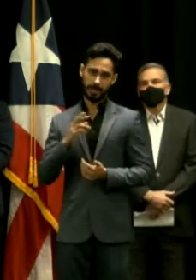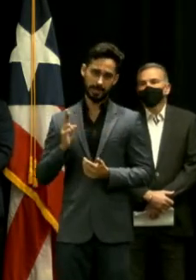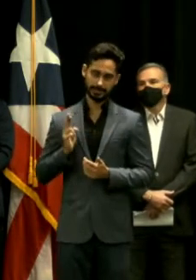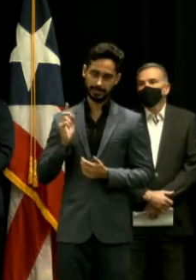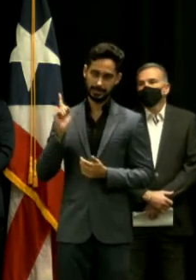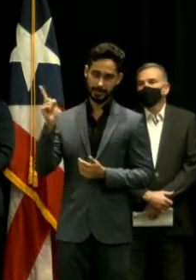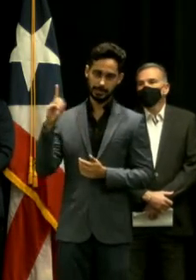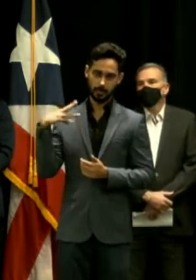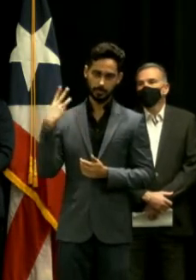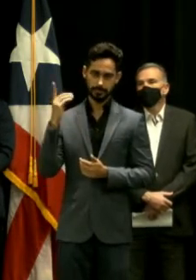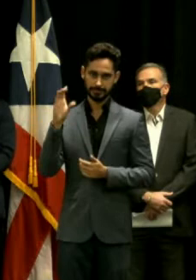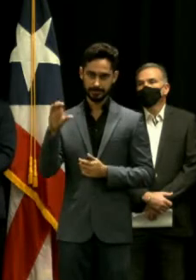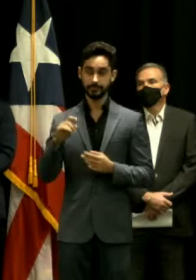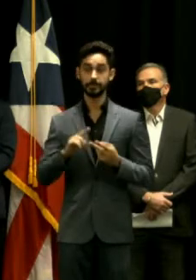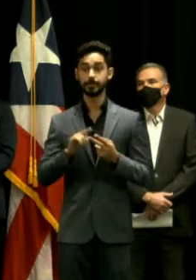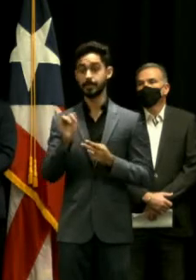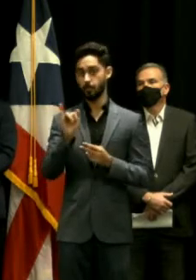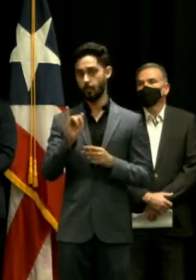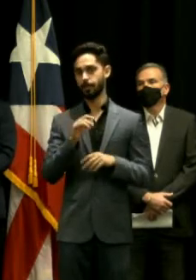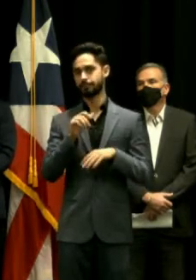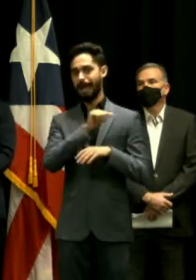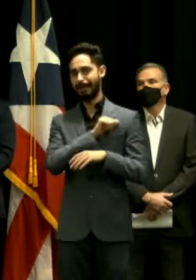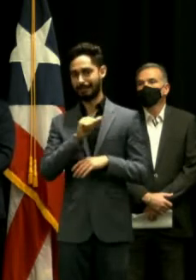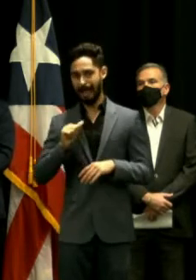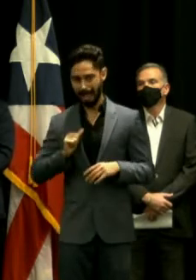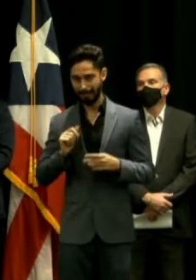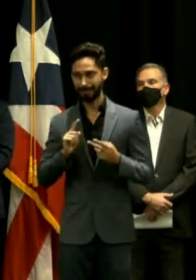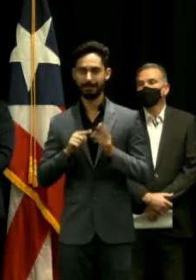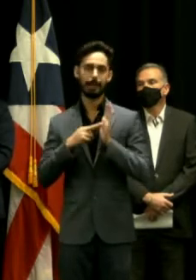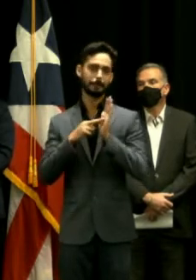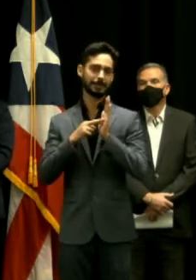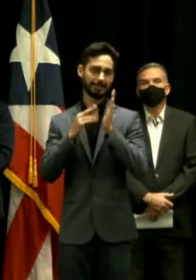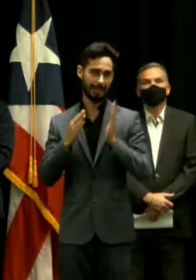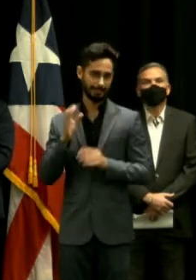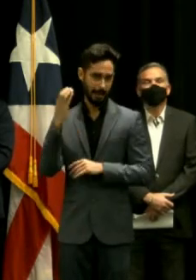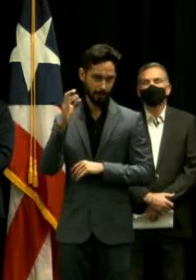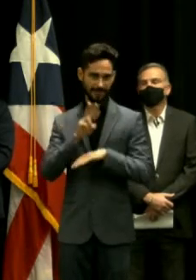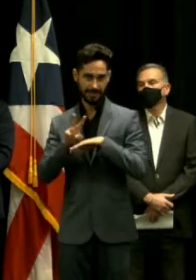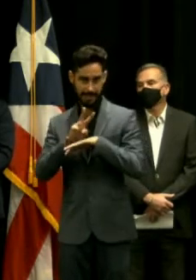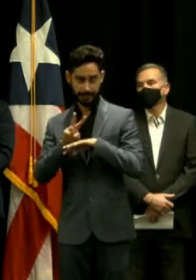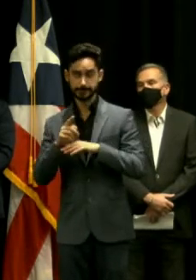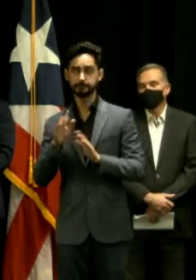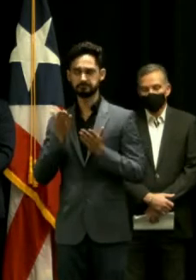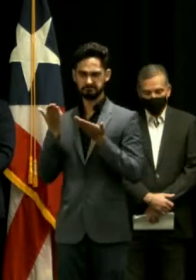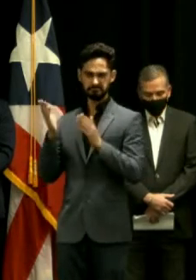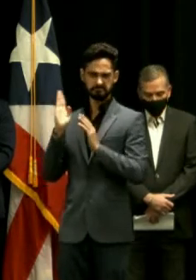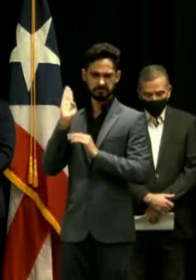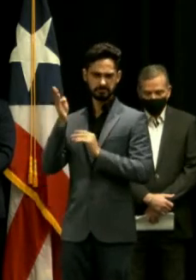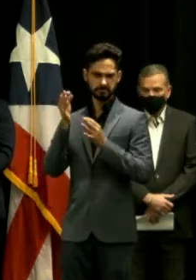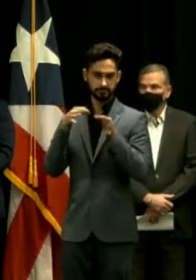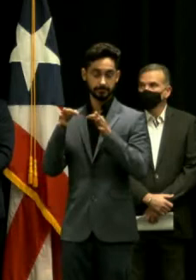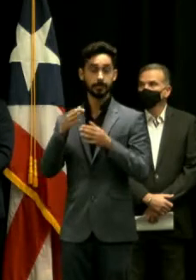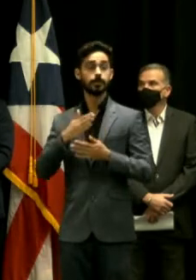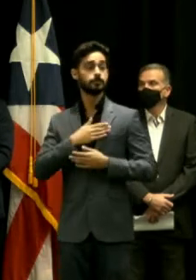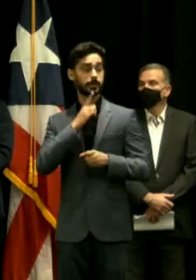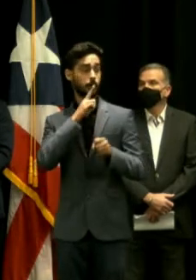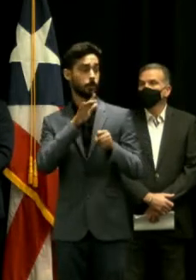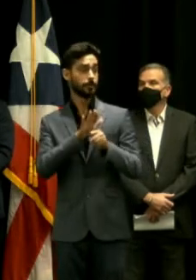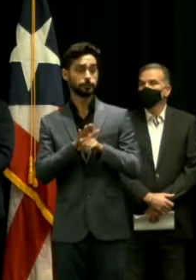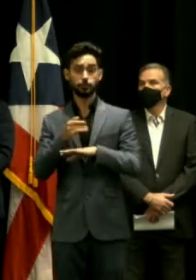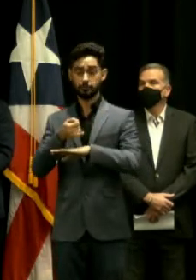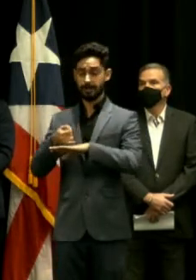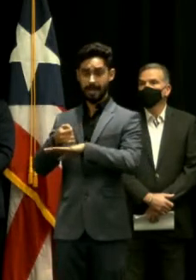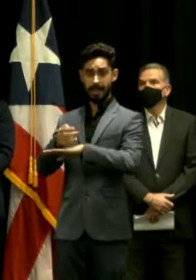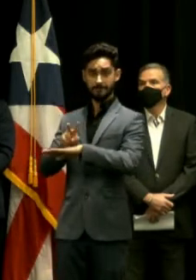Méndez y Marisita Jiménez, entre otros. Mi compromiso con la isla Nena no es nuevo, llevo